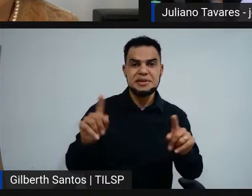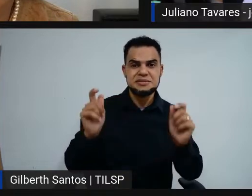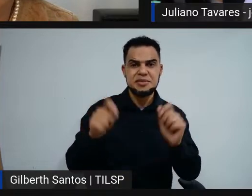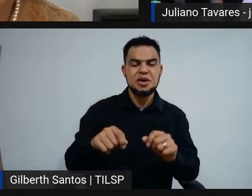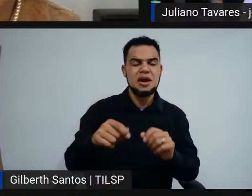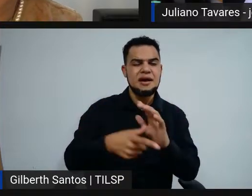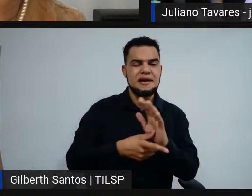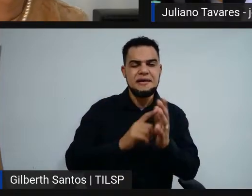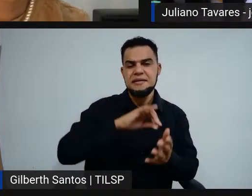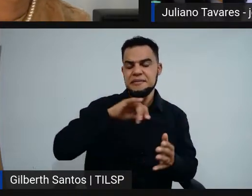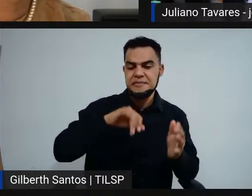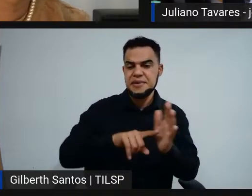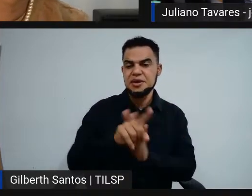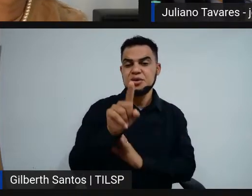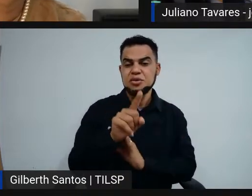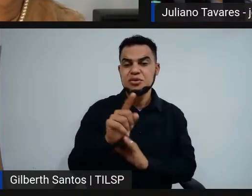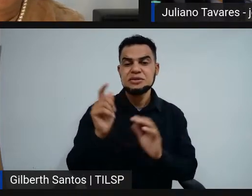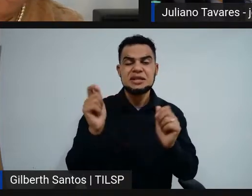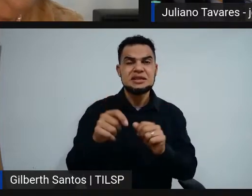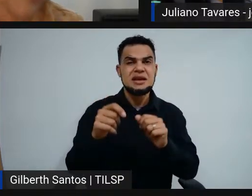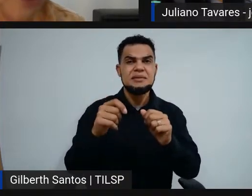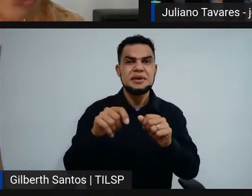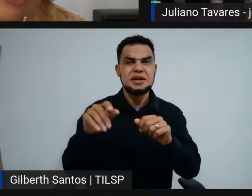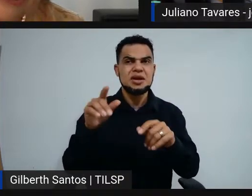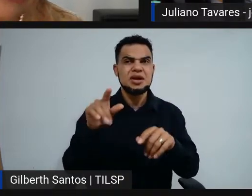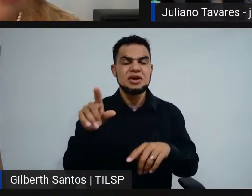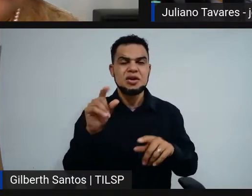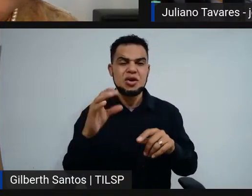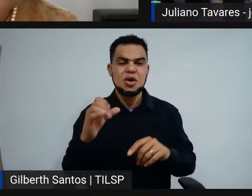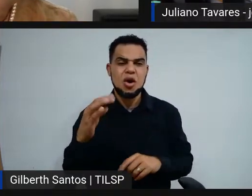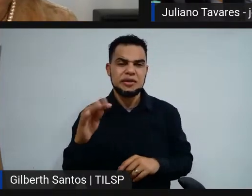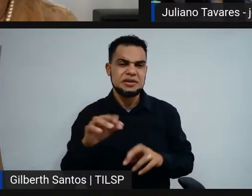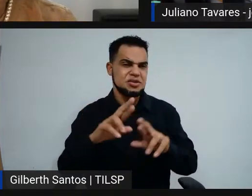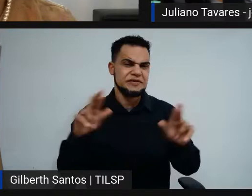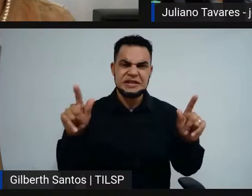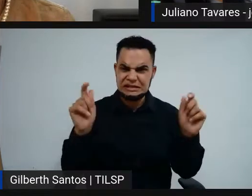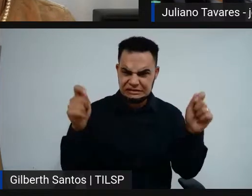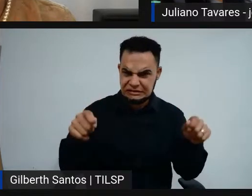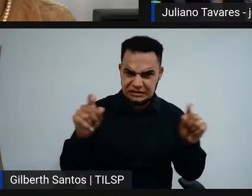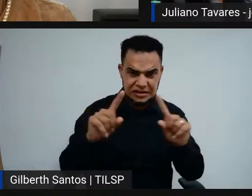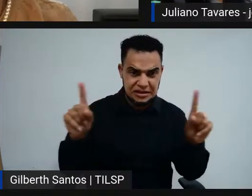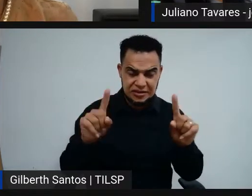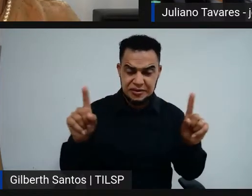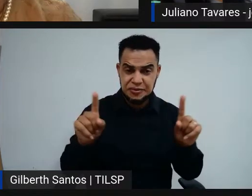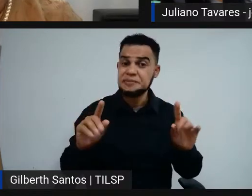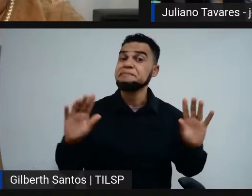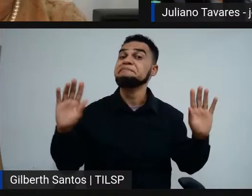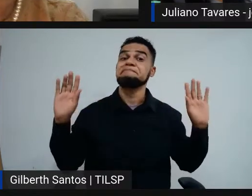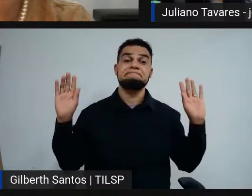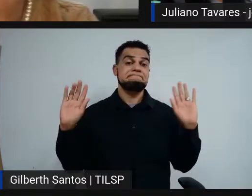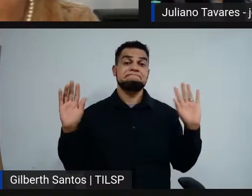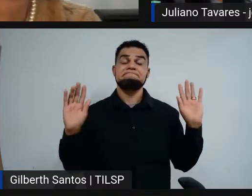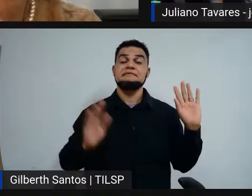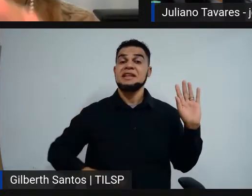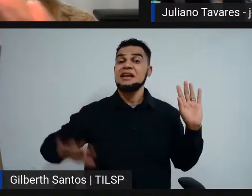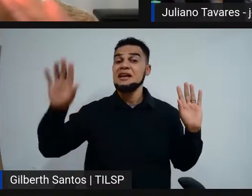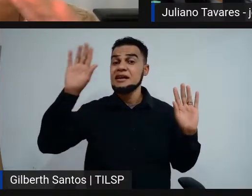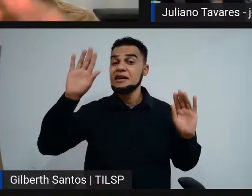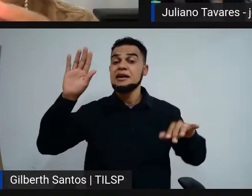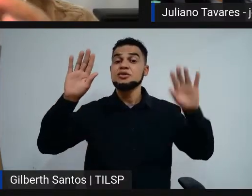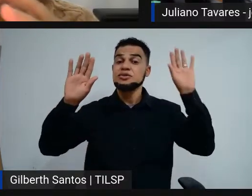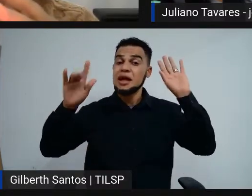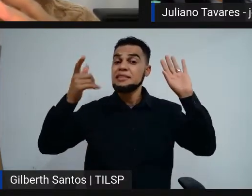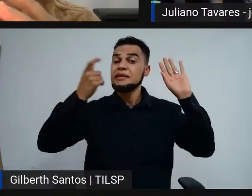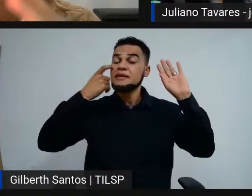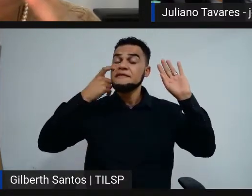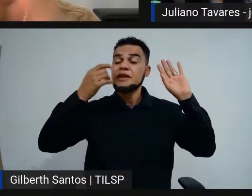escrever em modalidades de cotas diferentes? Não, Juliano, não. Cada candidato deve olhar qual é o seu